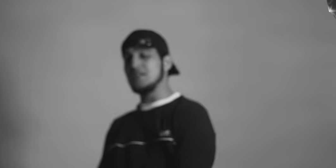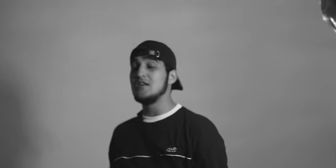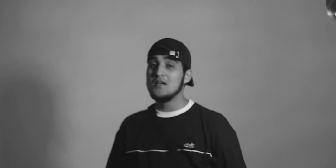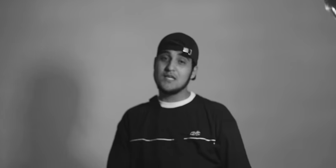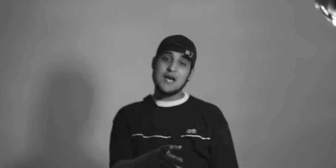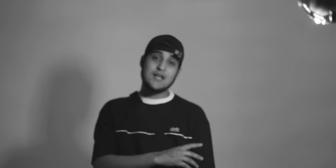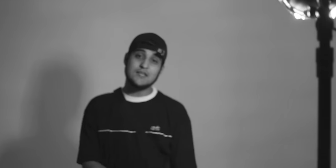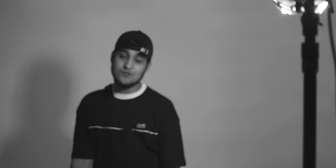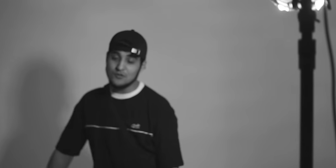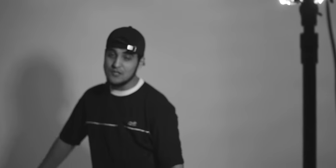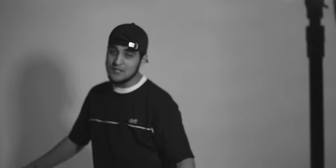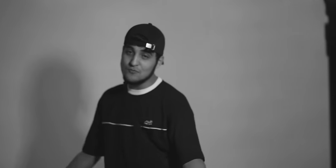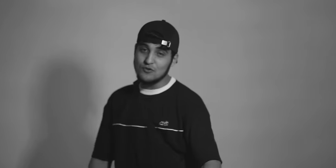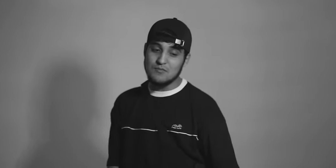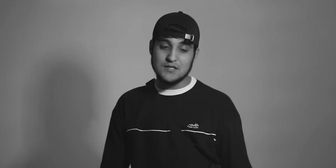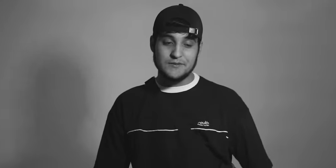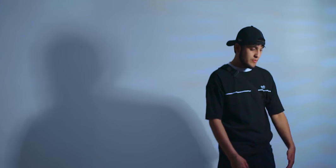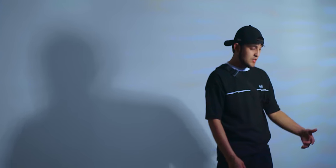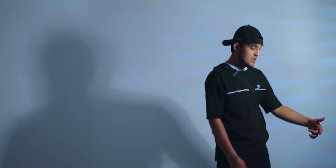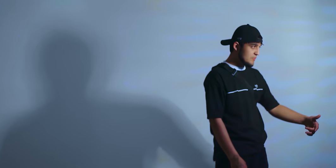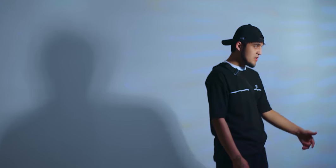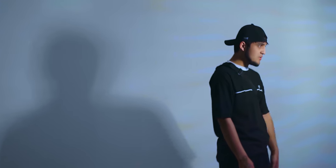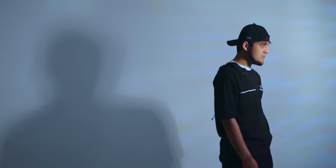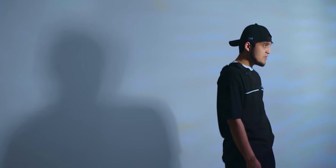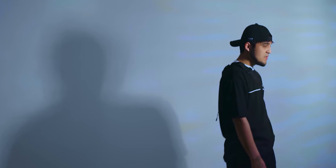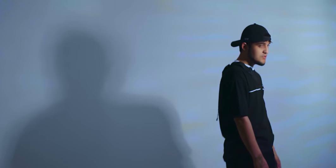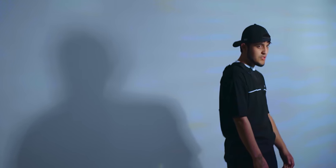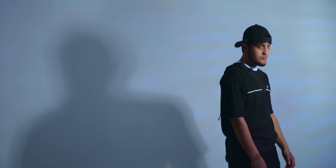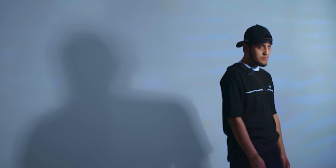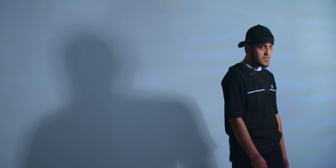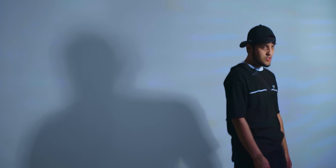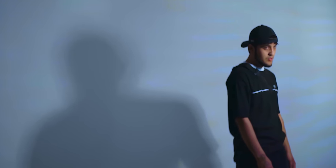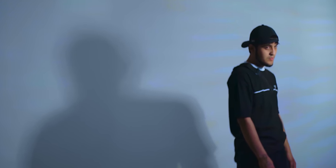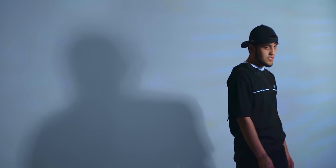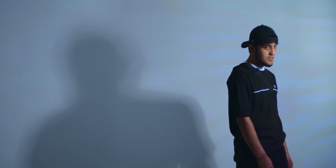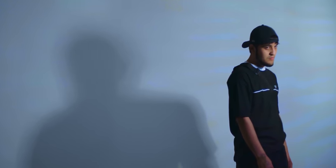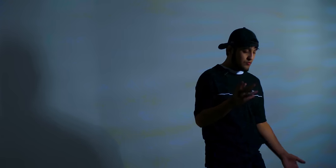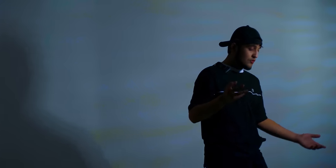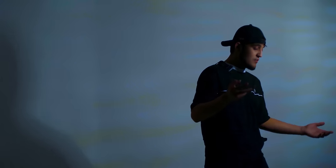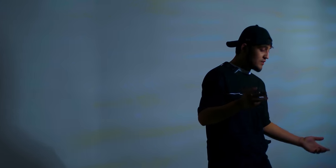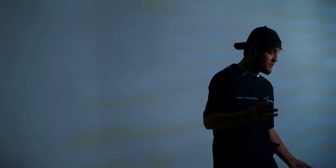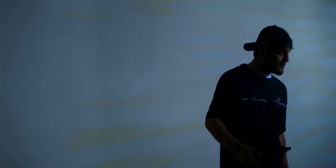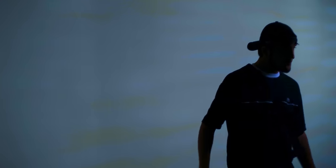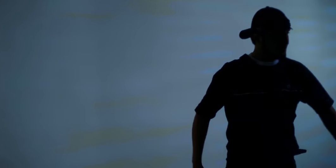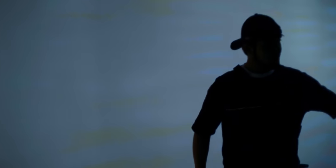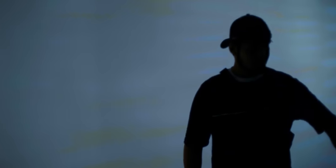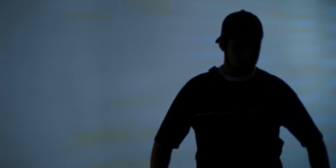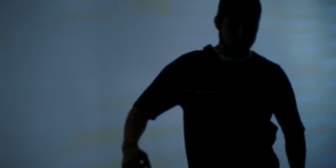Yaram küngləm dolmadı Yalvara, yalvara, yalvara Sevgimə cavabını almadım